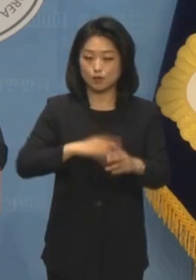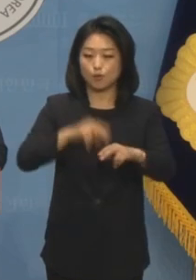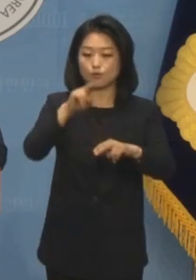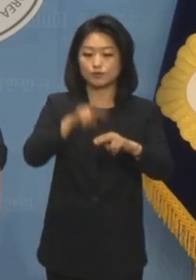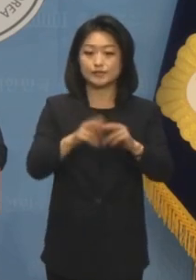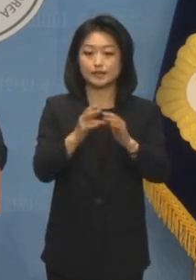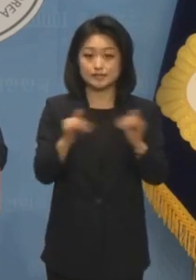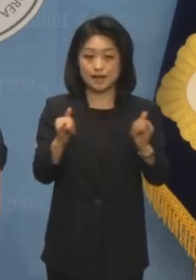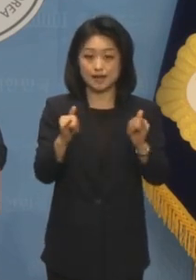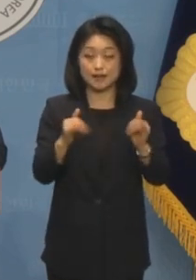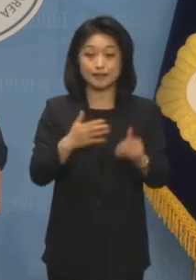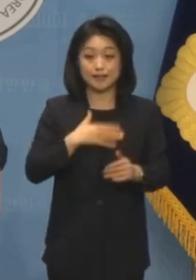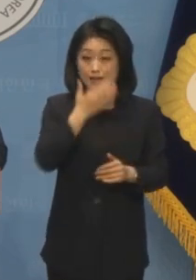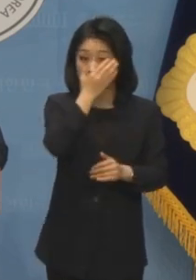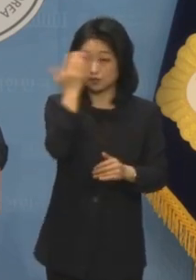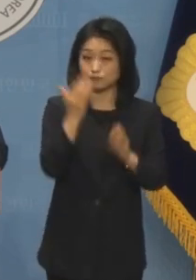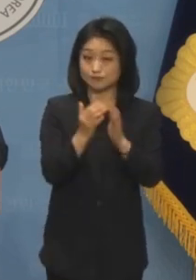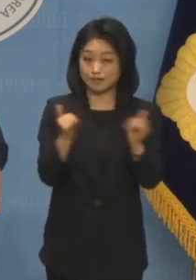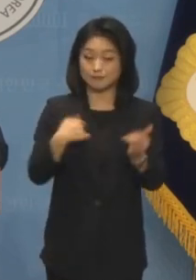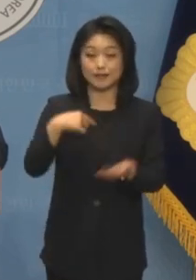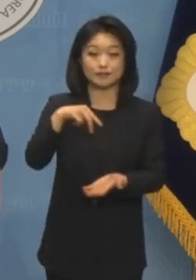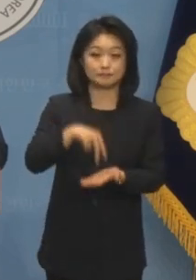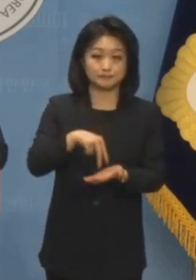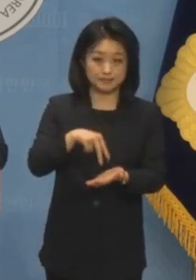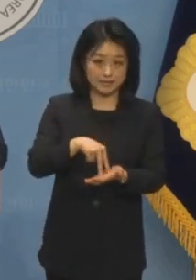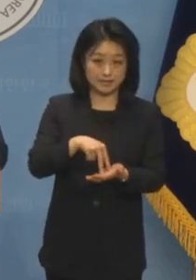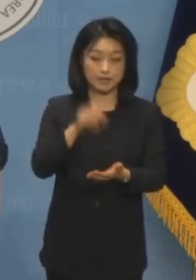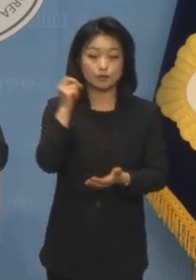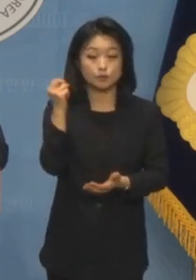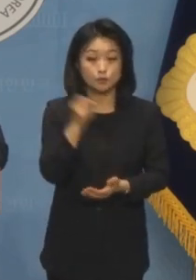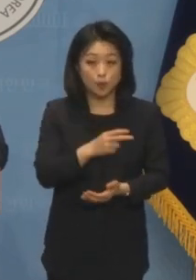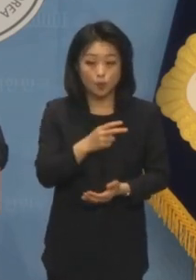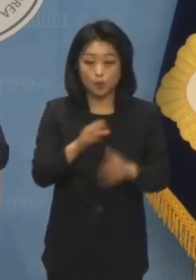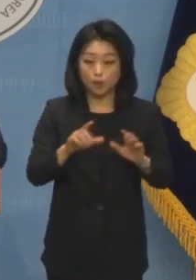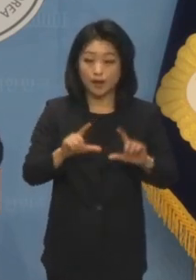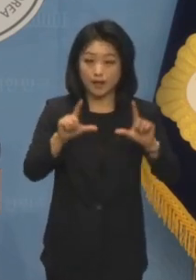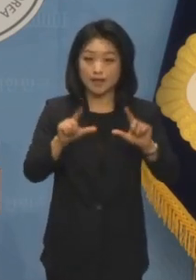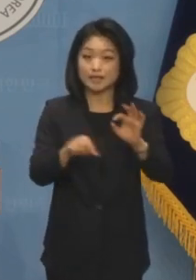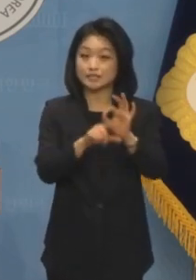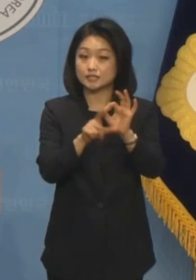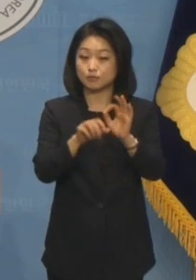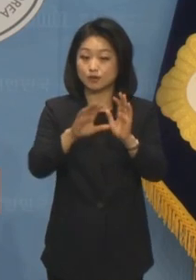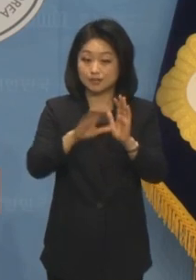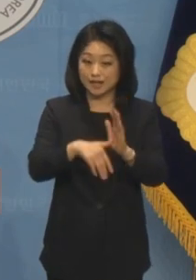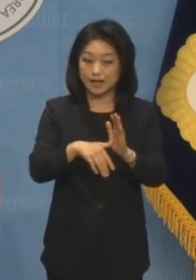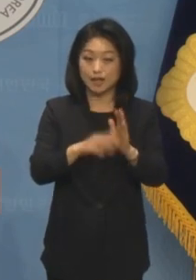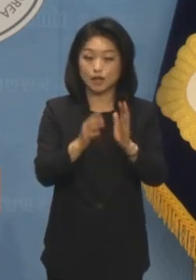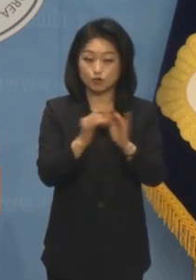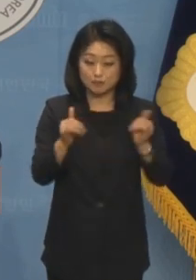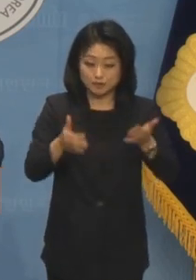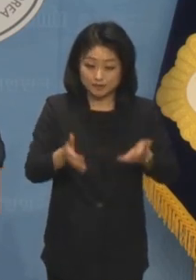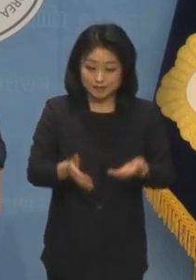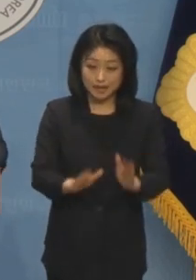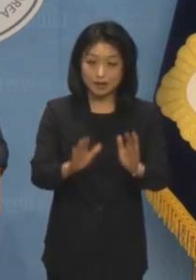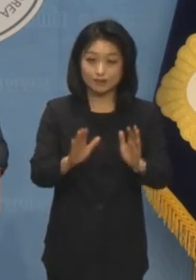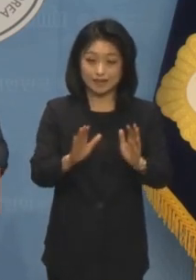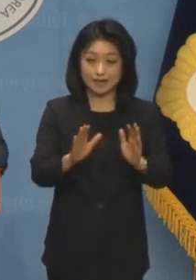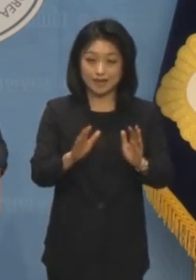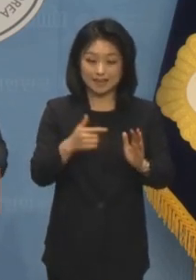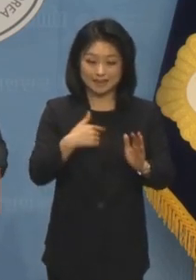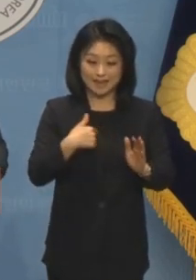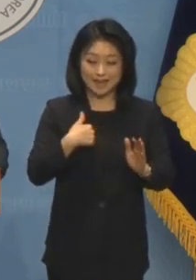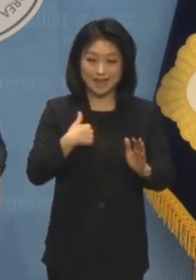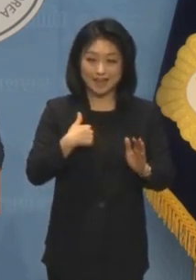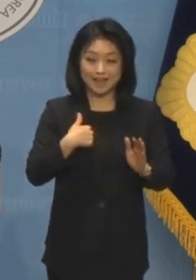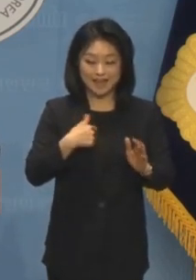미래세대 중 한 사람인 청년으로서 그리고 나아가 올 10월 대한민국 국민으로 태어날 한 아이의 아빠로서